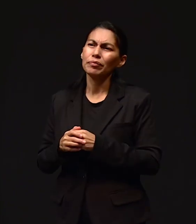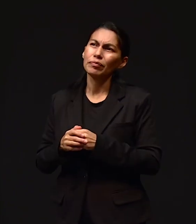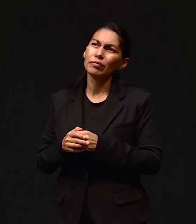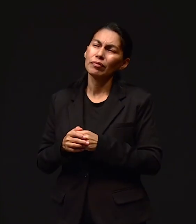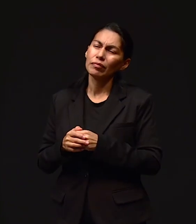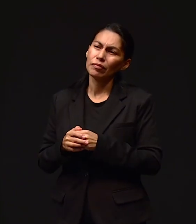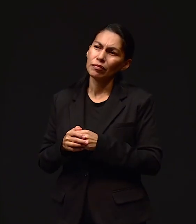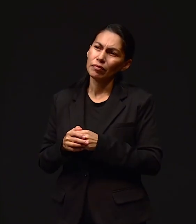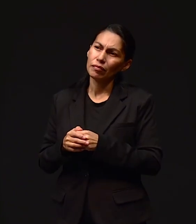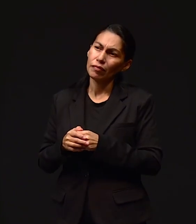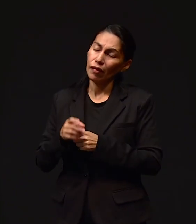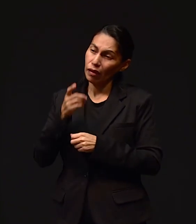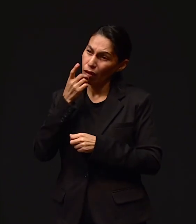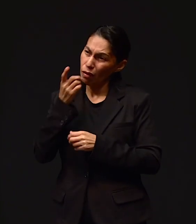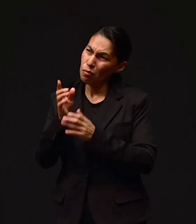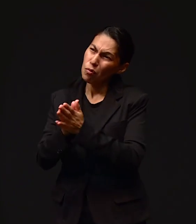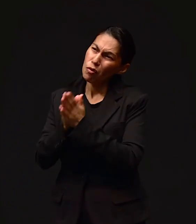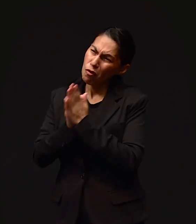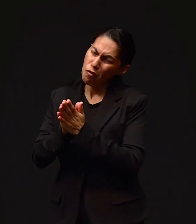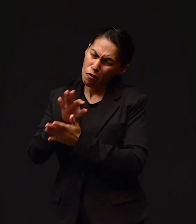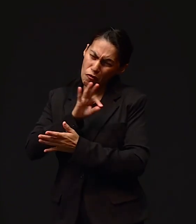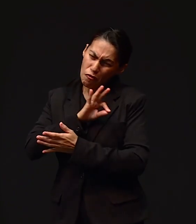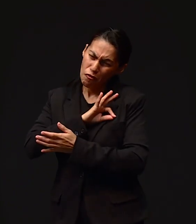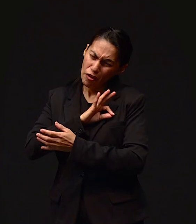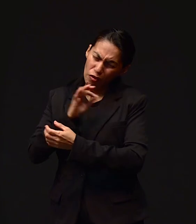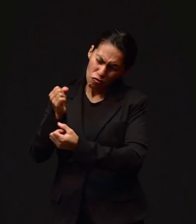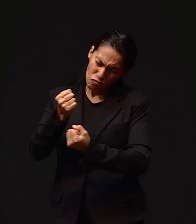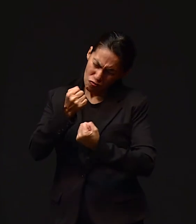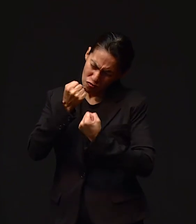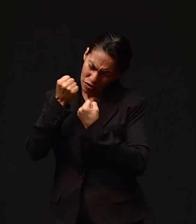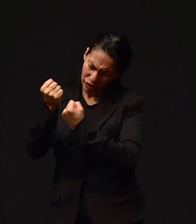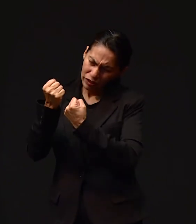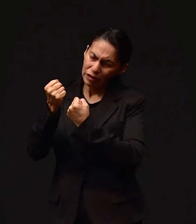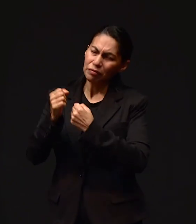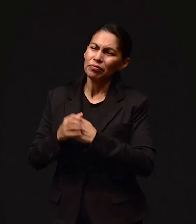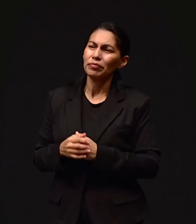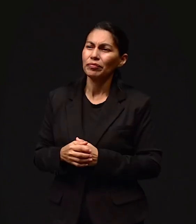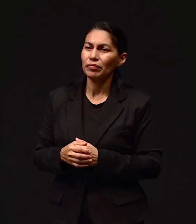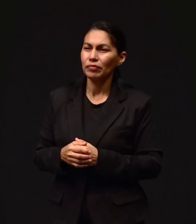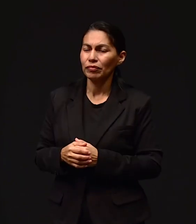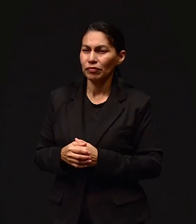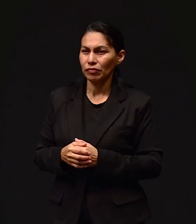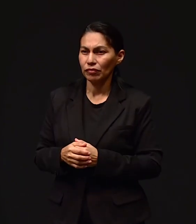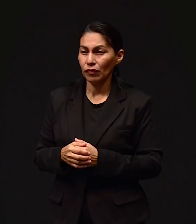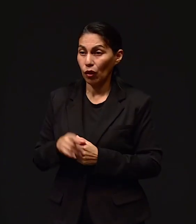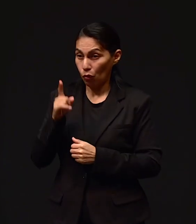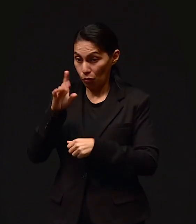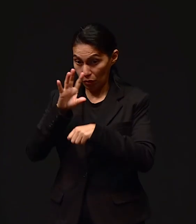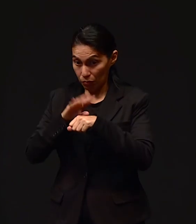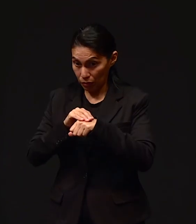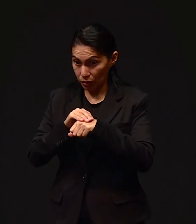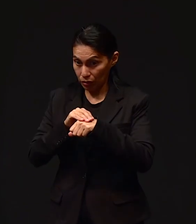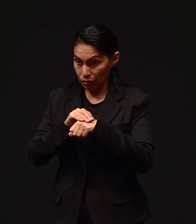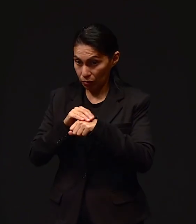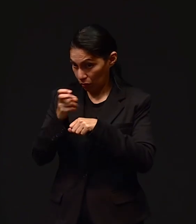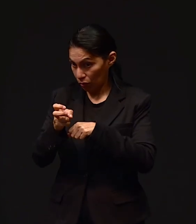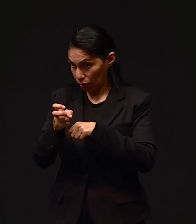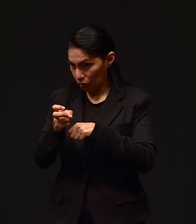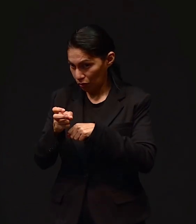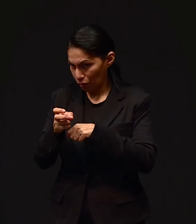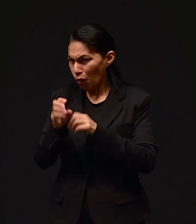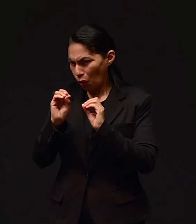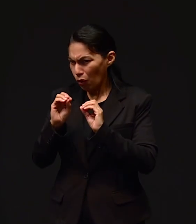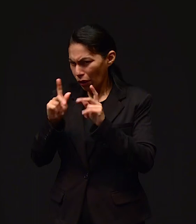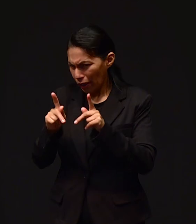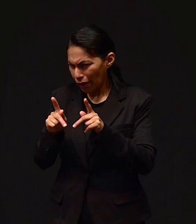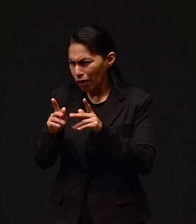quiero que mi fe se fortalezca con esta experiencia. Amén. Si por eso permitiste que se lo llevaran,